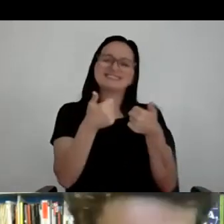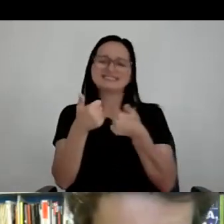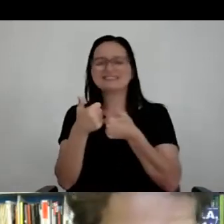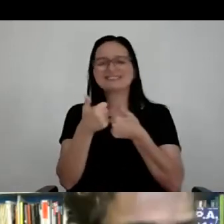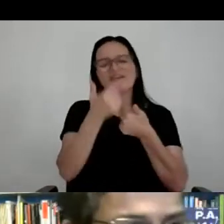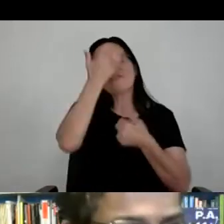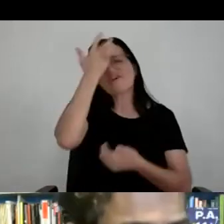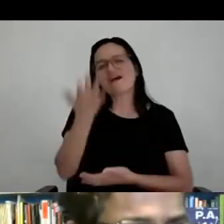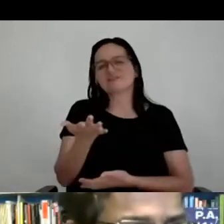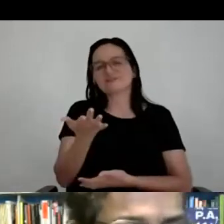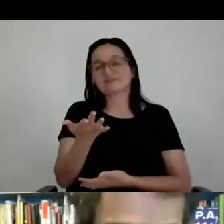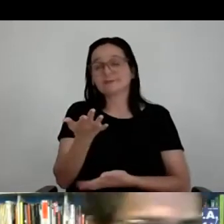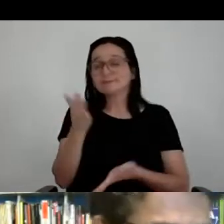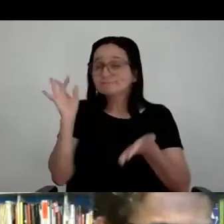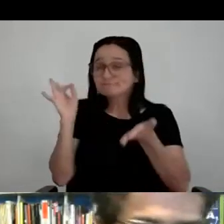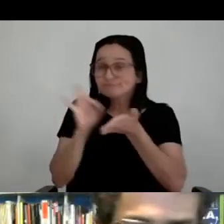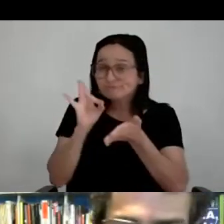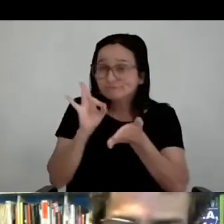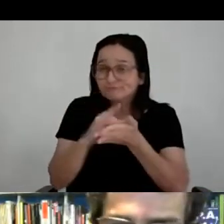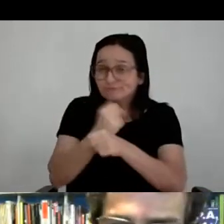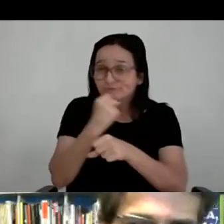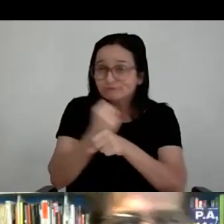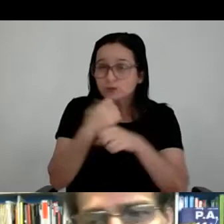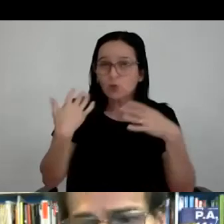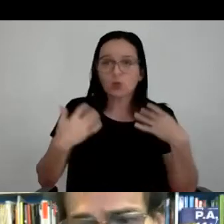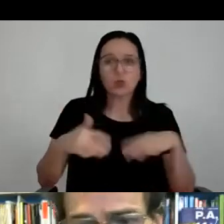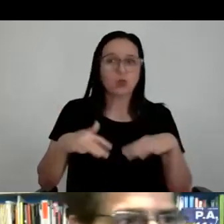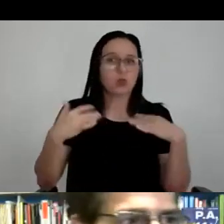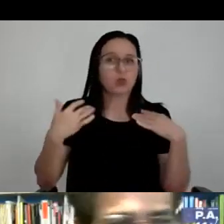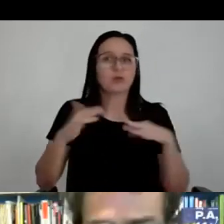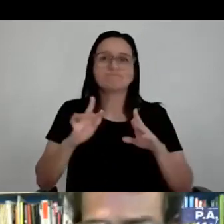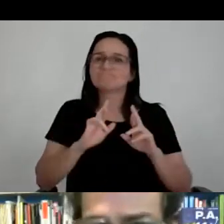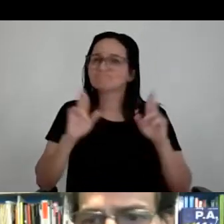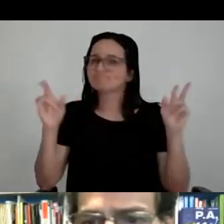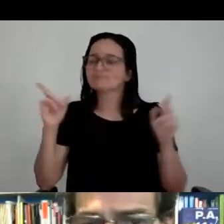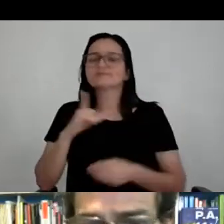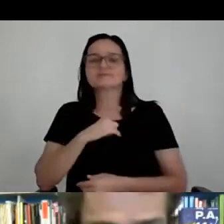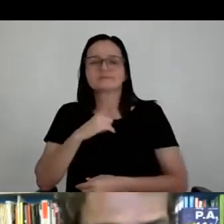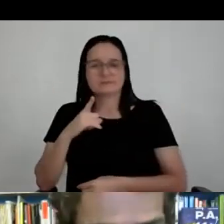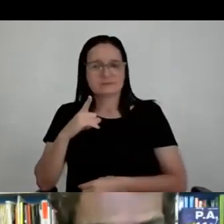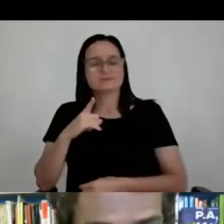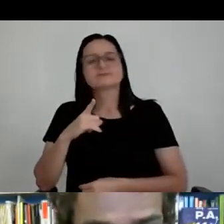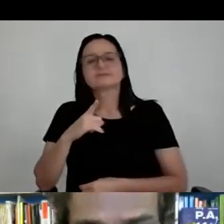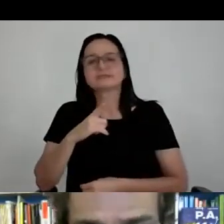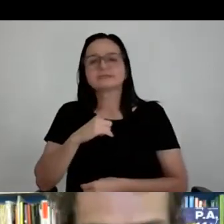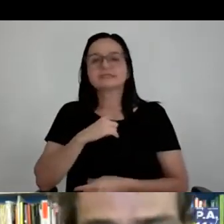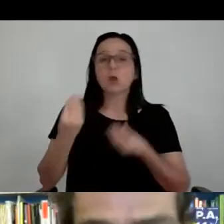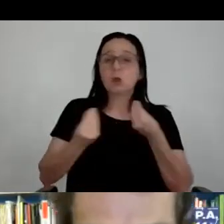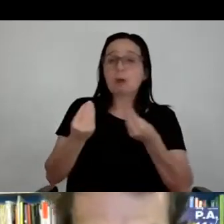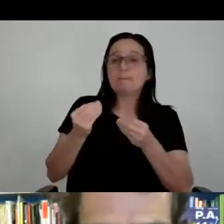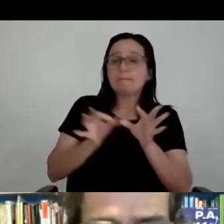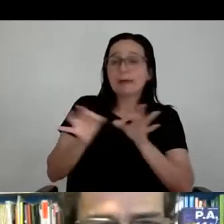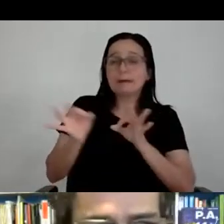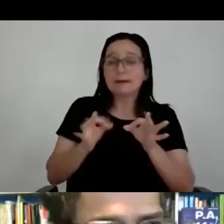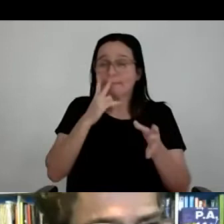fácil. Mas, quando você vai botar na real, é outro papo, bicho. O negócio se torna um quebra